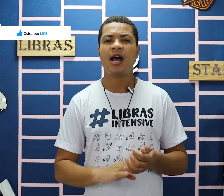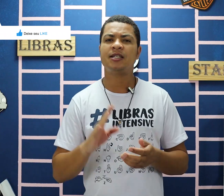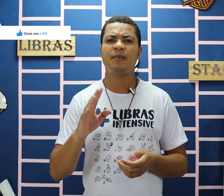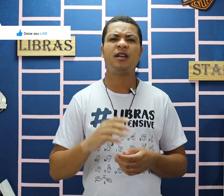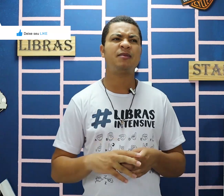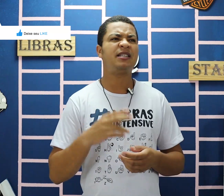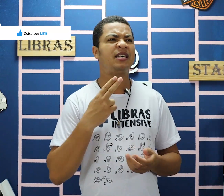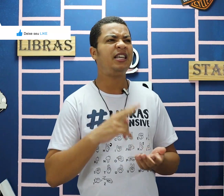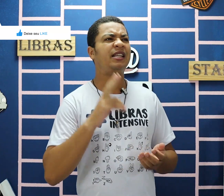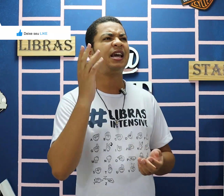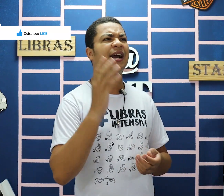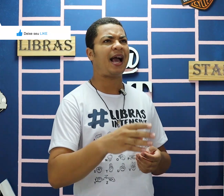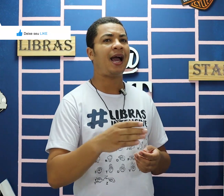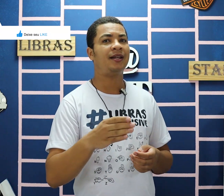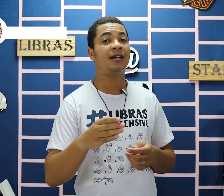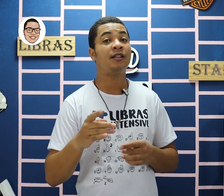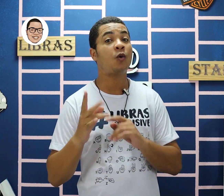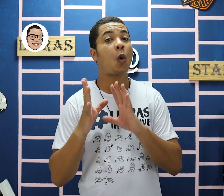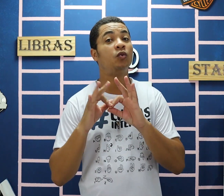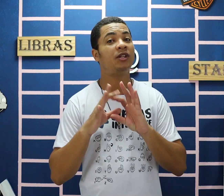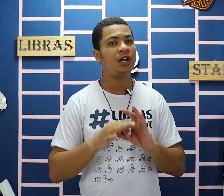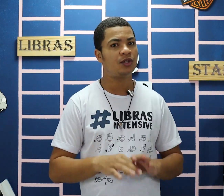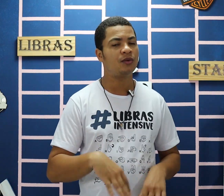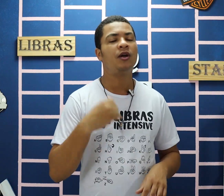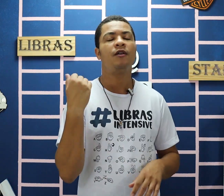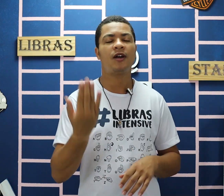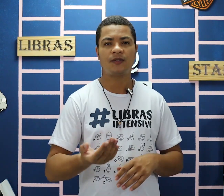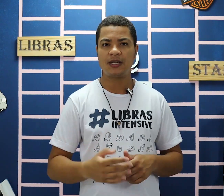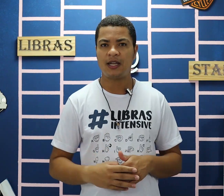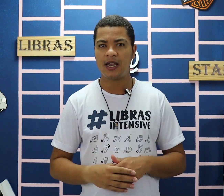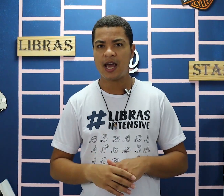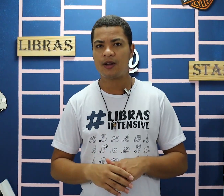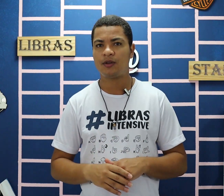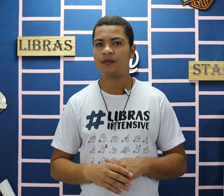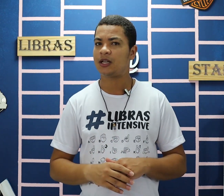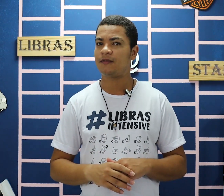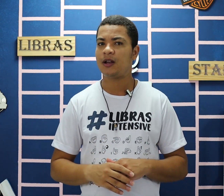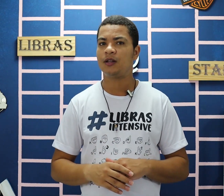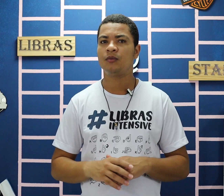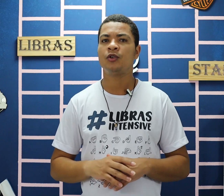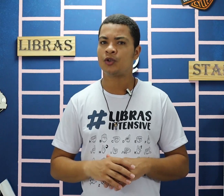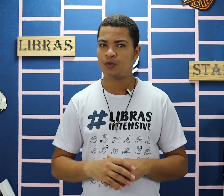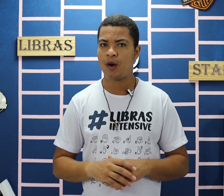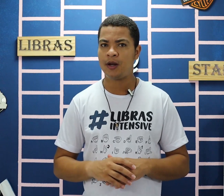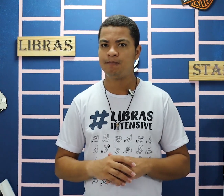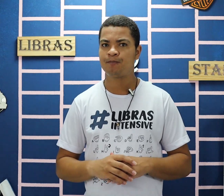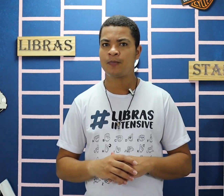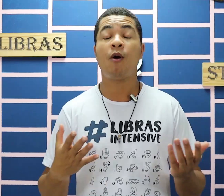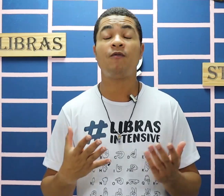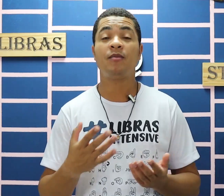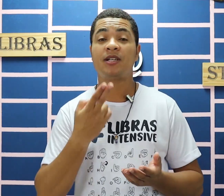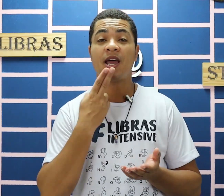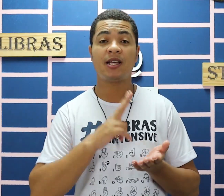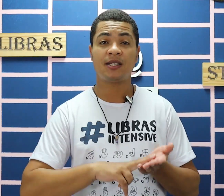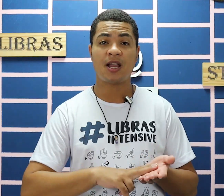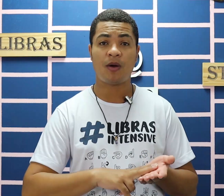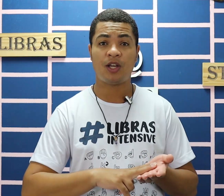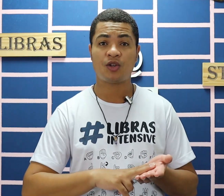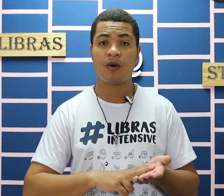Às vezes você pensa, mas ir até a carta, então, contexto, faz você ter a ideia do que você tá falando. Show de bola? Bom, vamos usar esse sinal aqui de